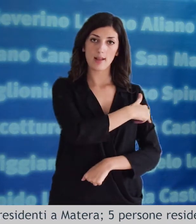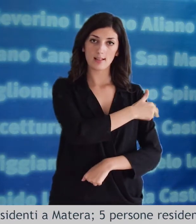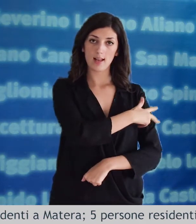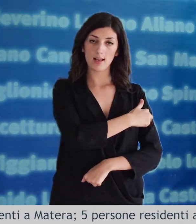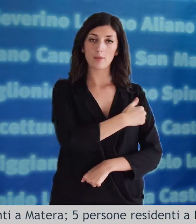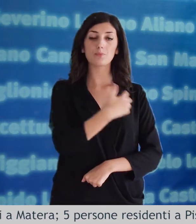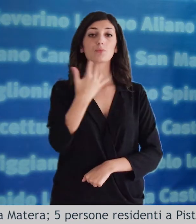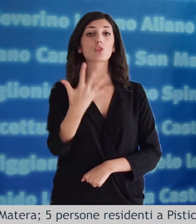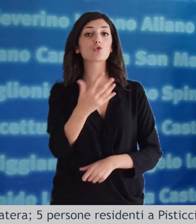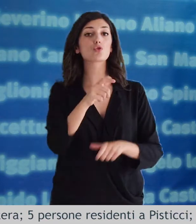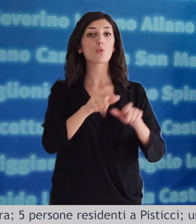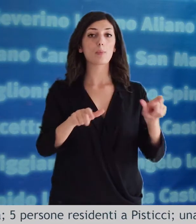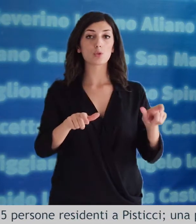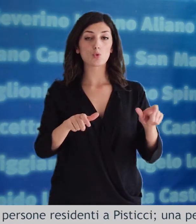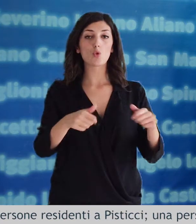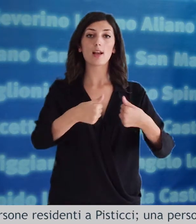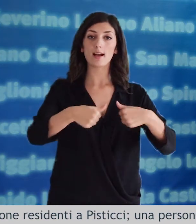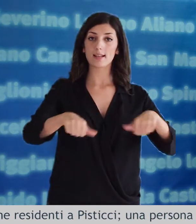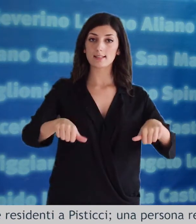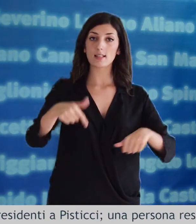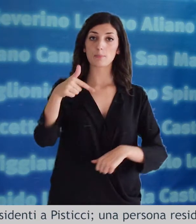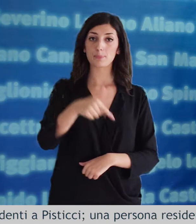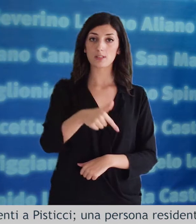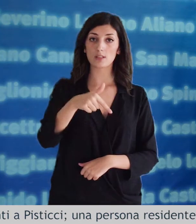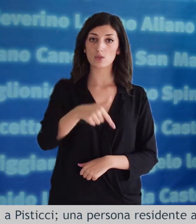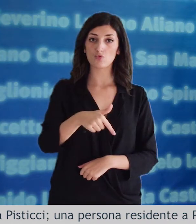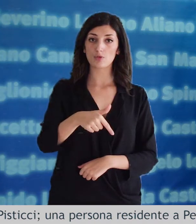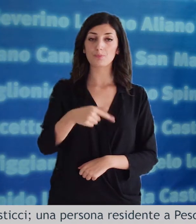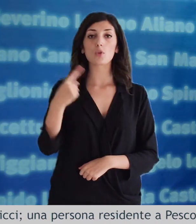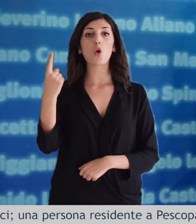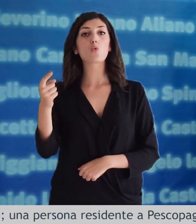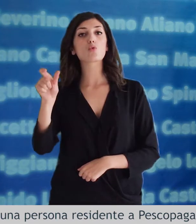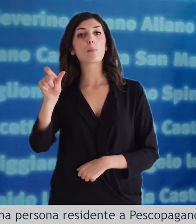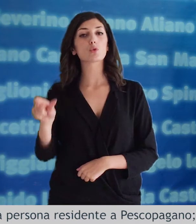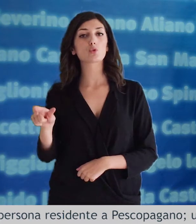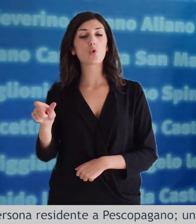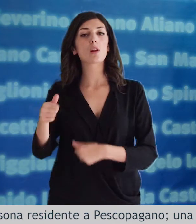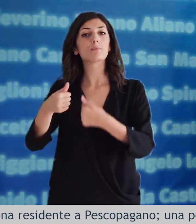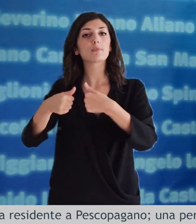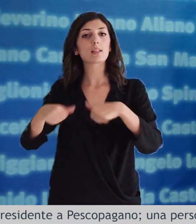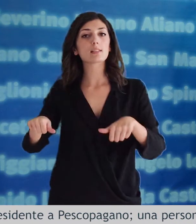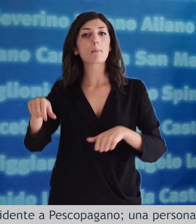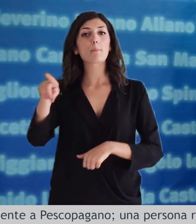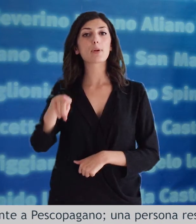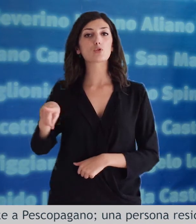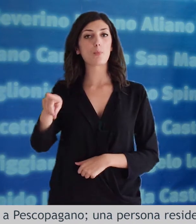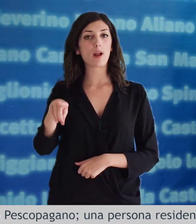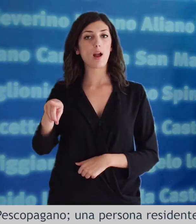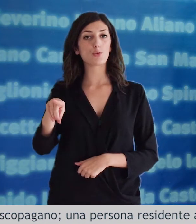matera cinque persone residenti a pisticci una persona residente a pesco pagano